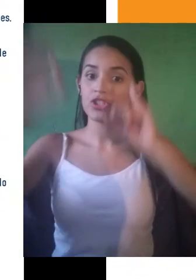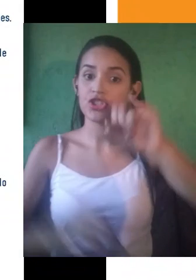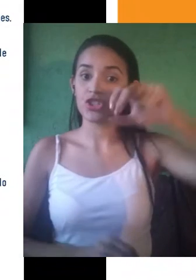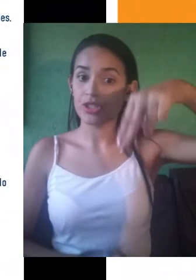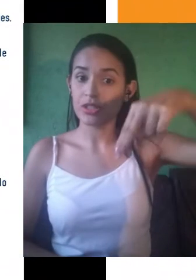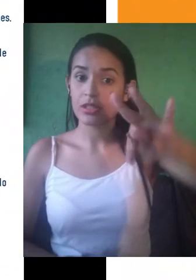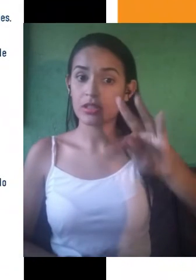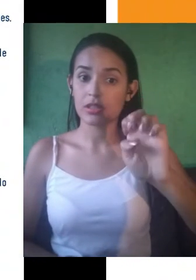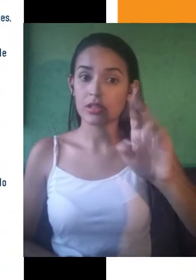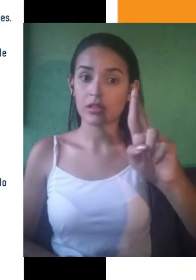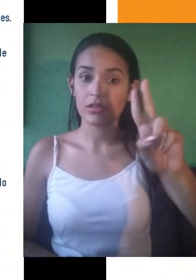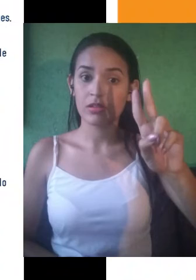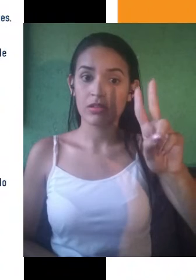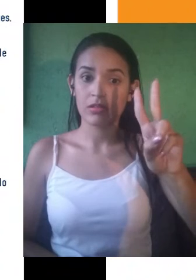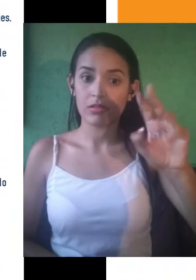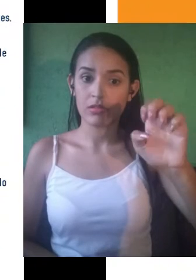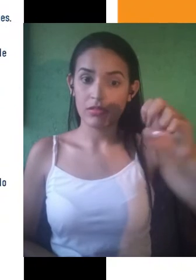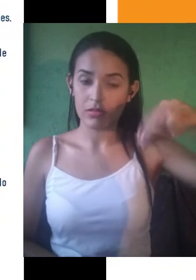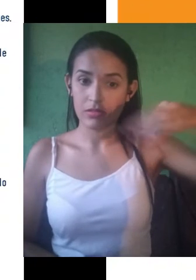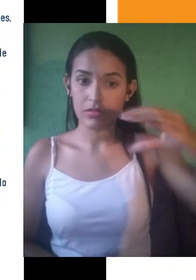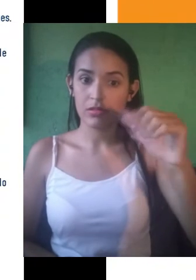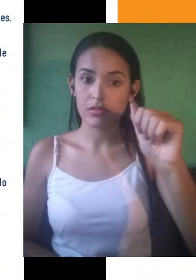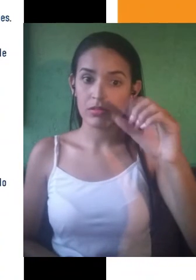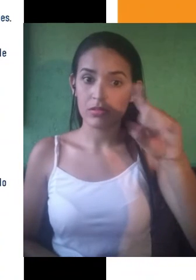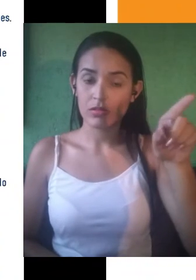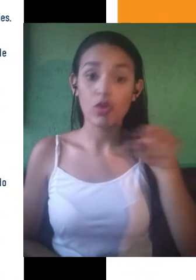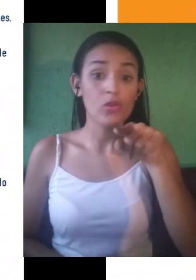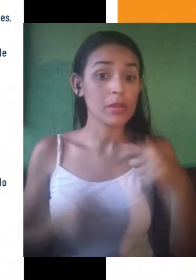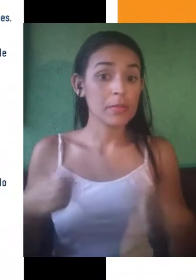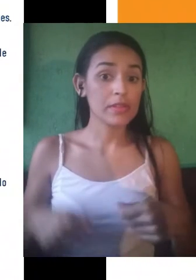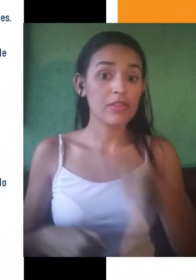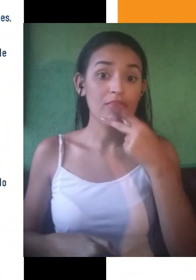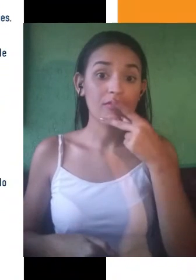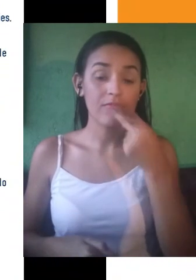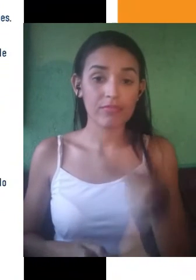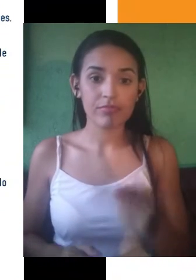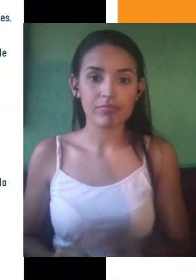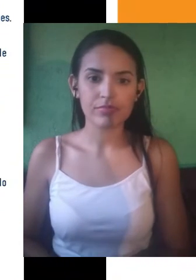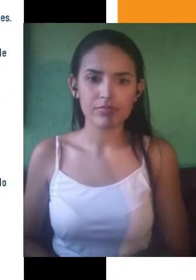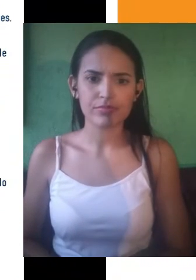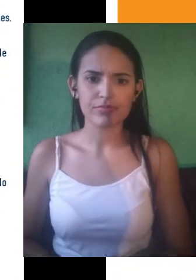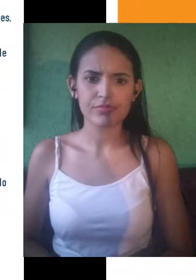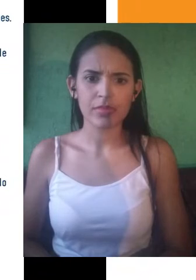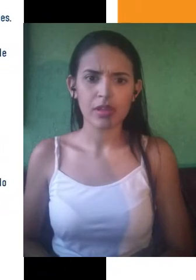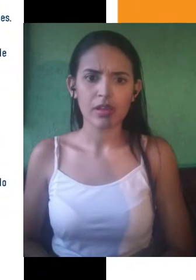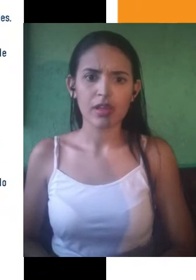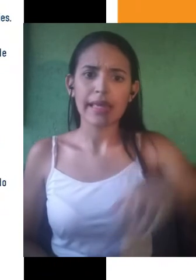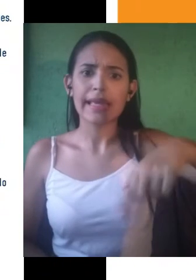ela precisa dizer quem pode resolver o problema, o que pode ser feito, como, com que finalidade e ainda é